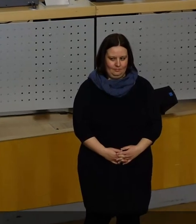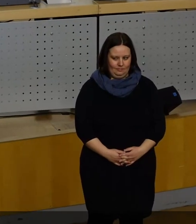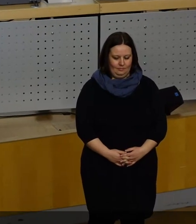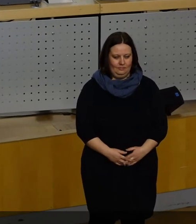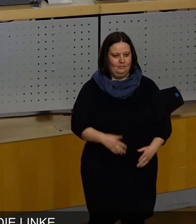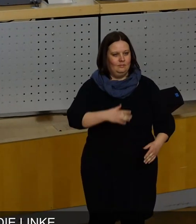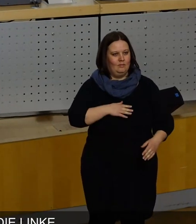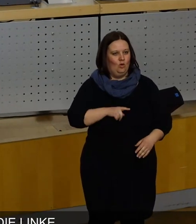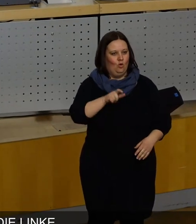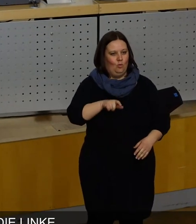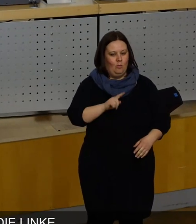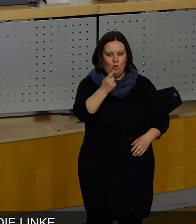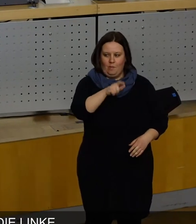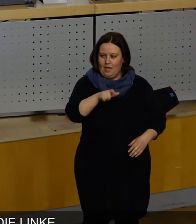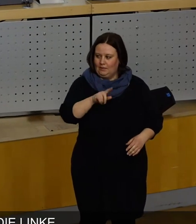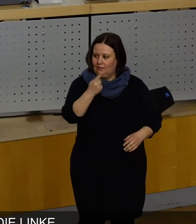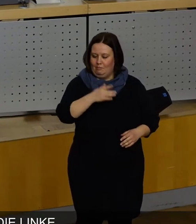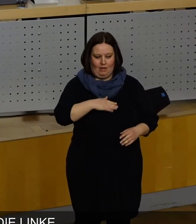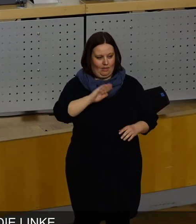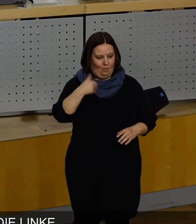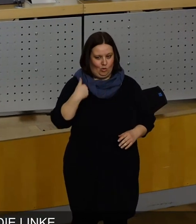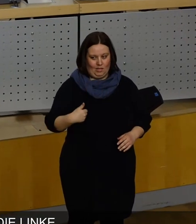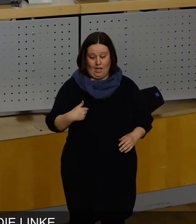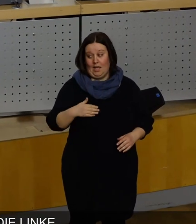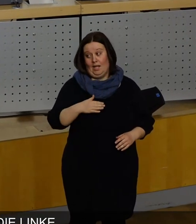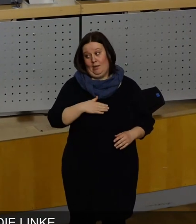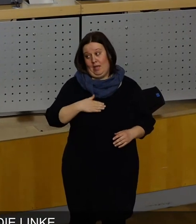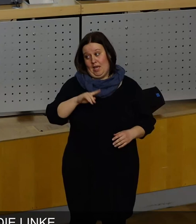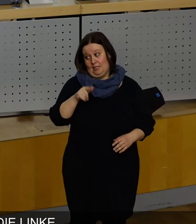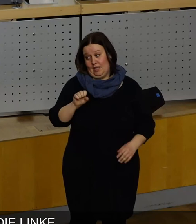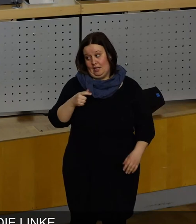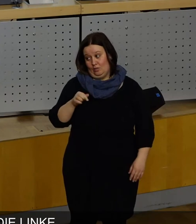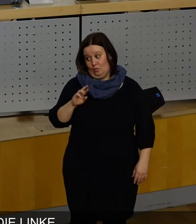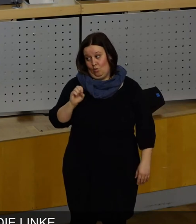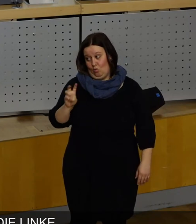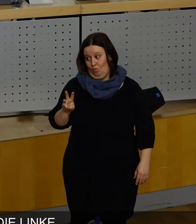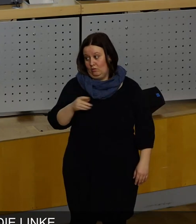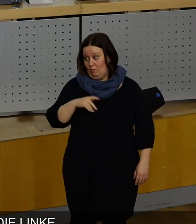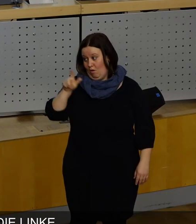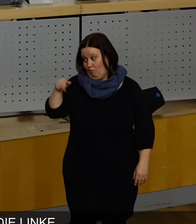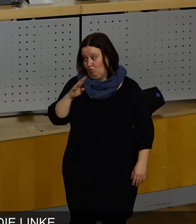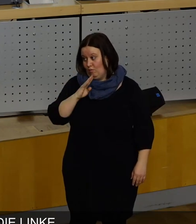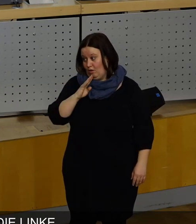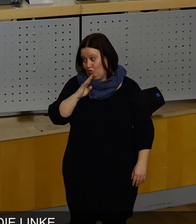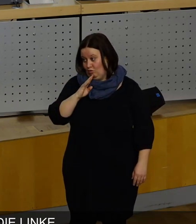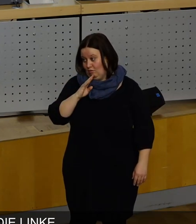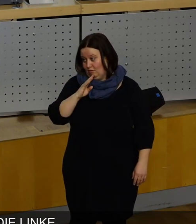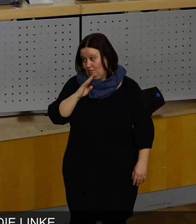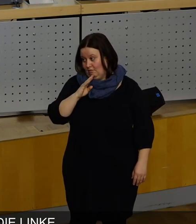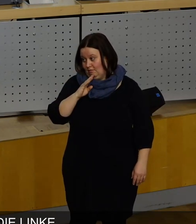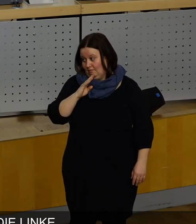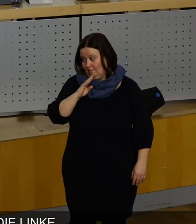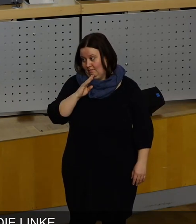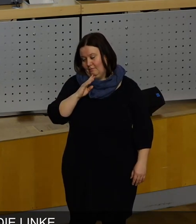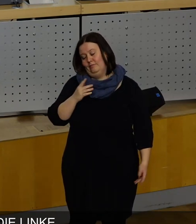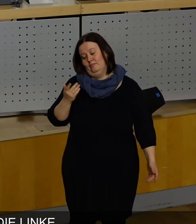Herr Oberbürgermeister, meine Damen und Herren, lieber Herr Zastrow, ich spreche gerade zu Ihnen, wenn mögen Sie zuhören.